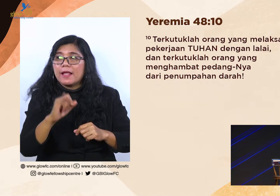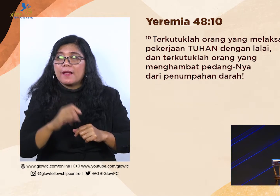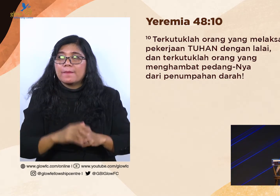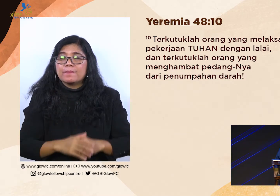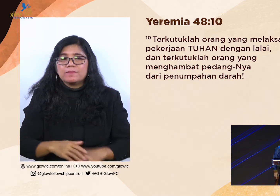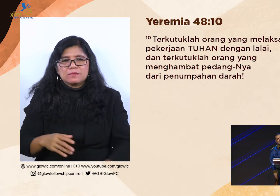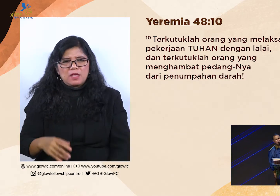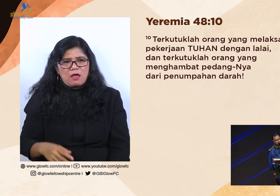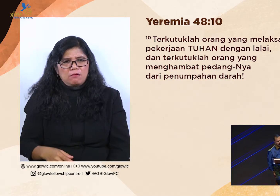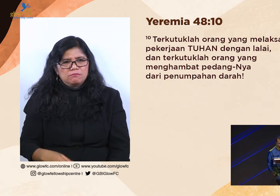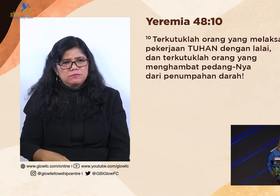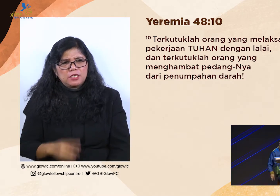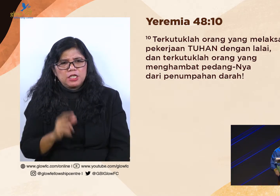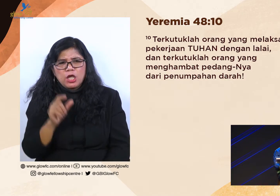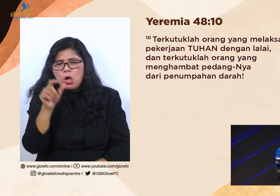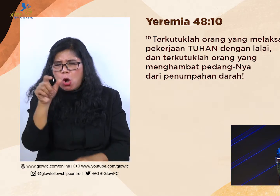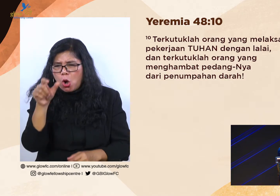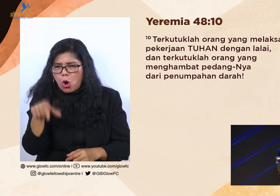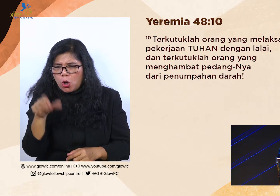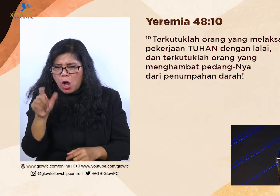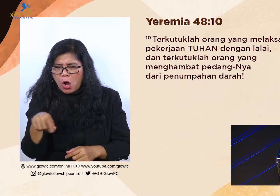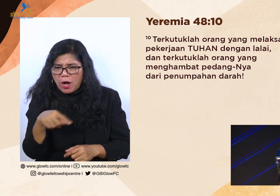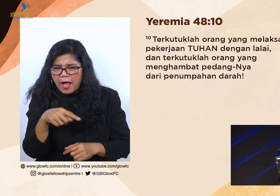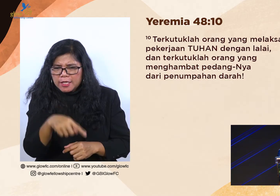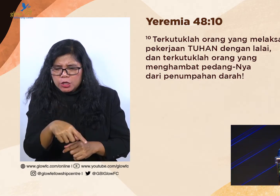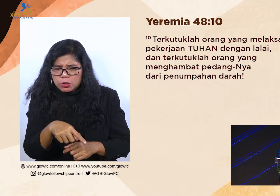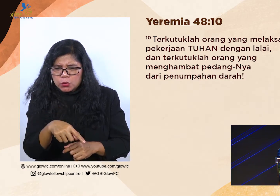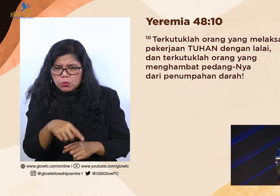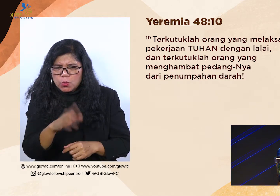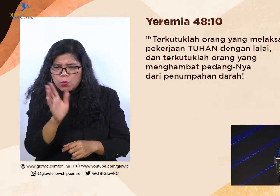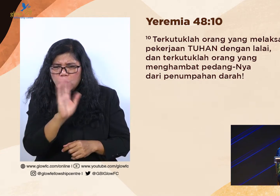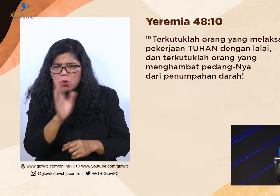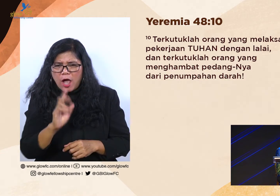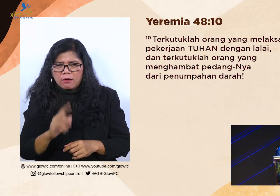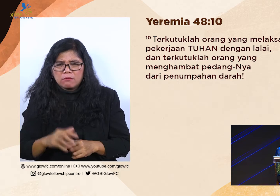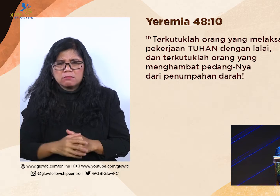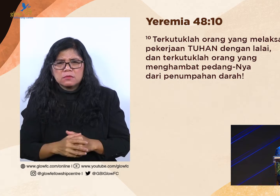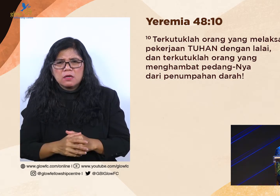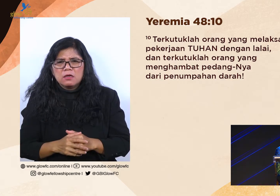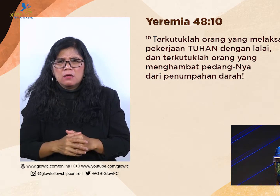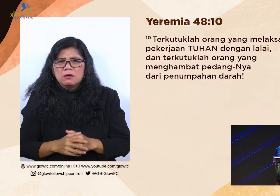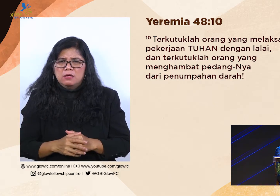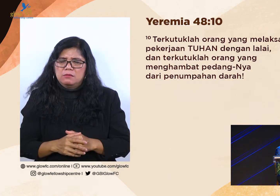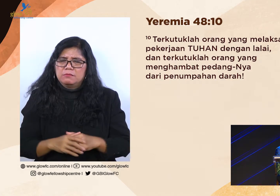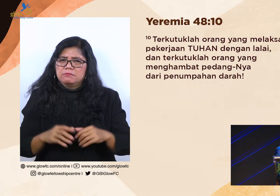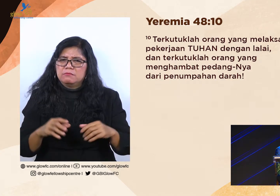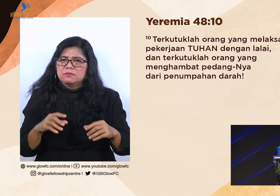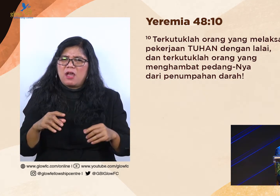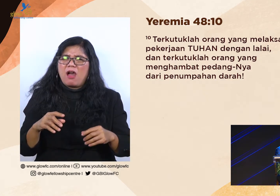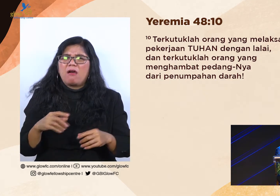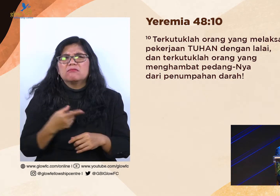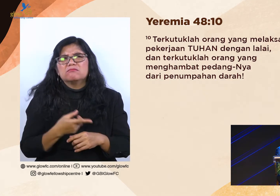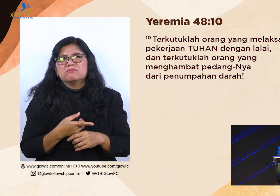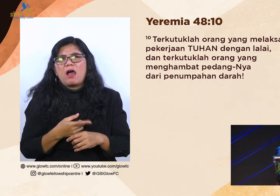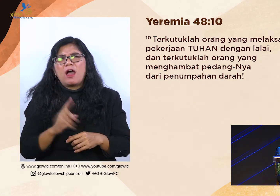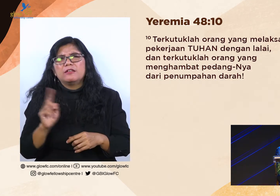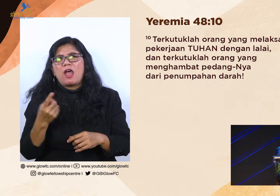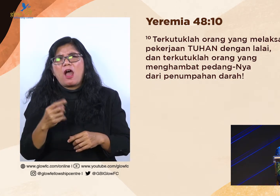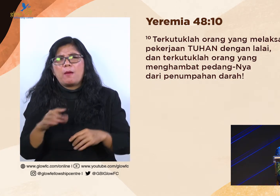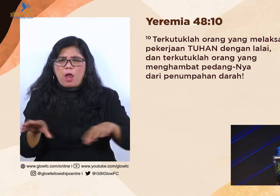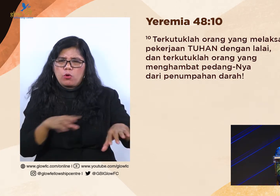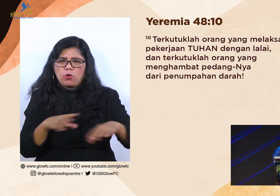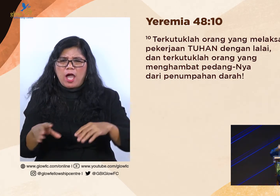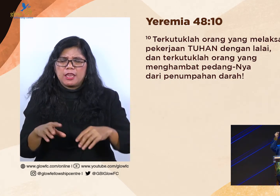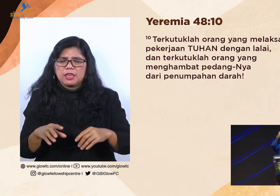penyembah berhala, orang yang terkutuk ini bukan sekedar drug addict, orang yang terkutuk ini bukan orang yang sekedar melakukan tindakan